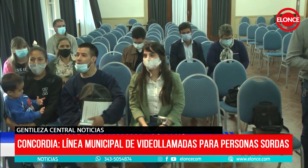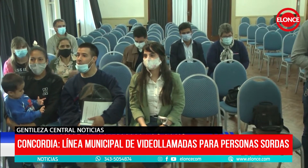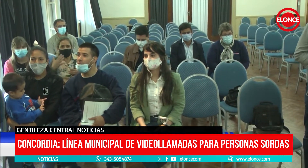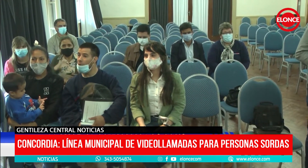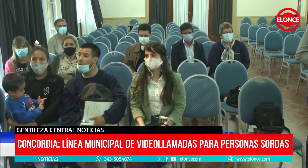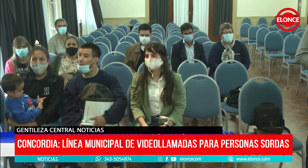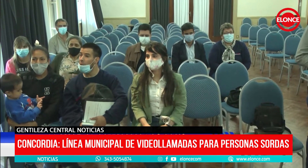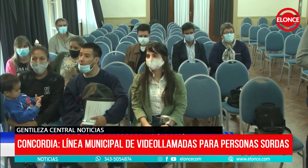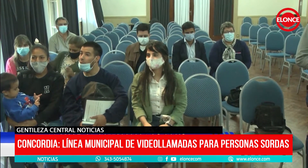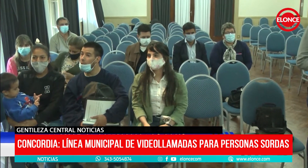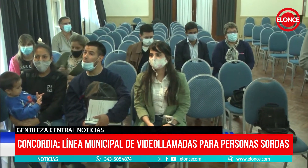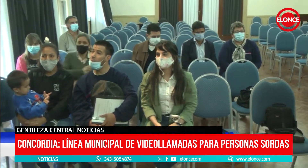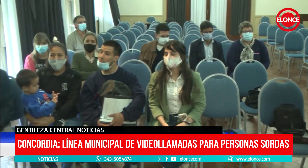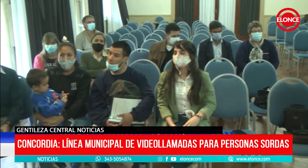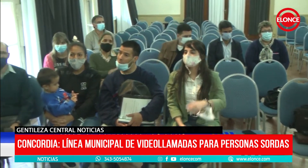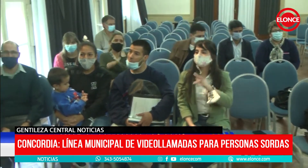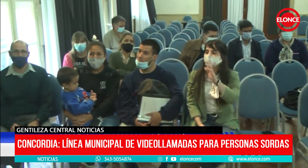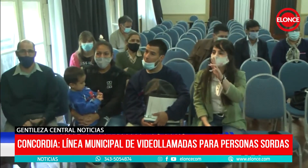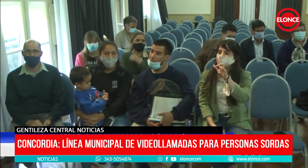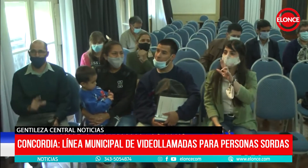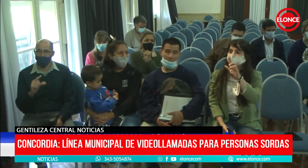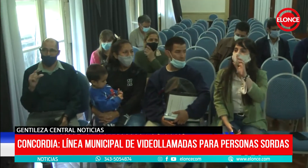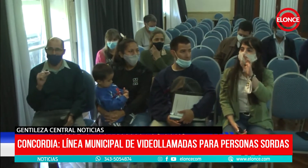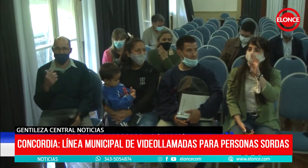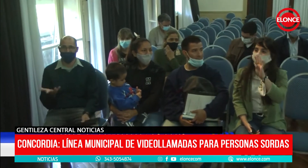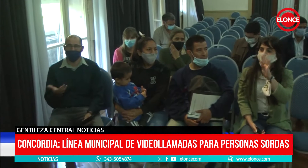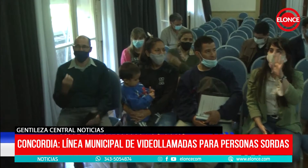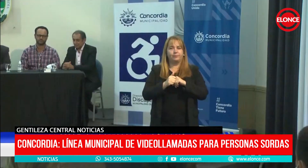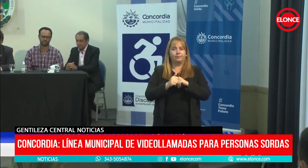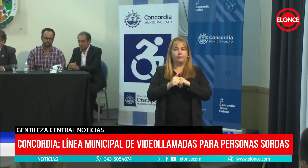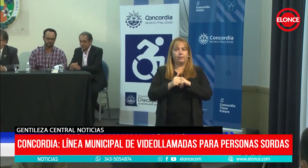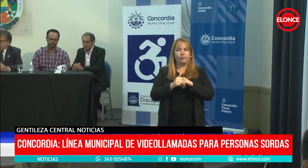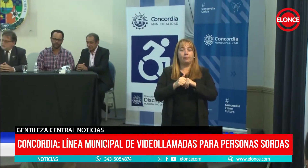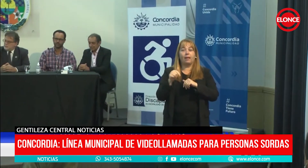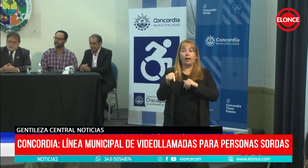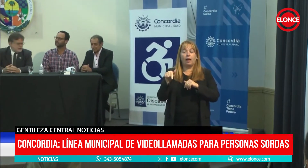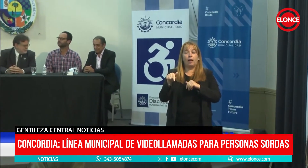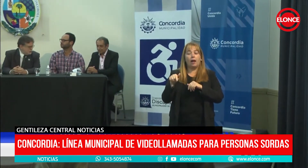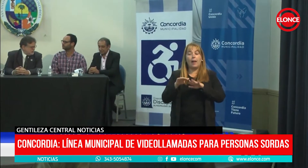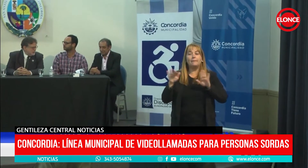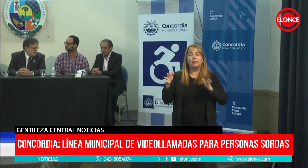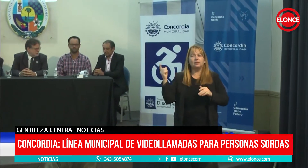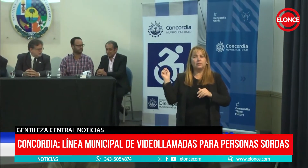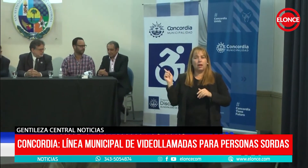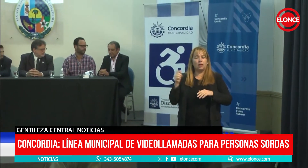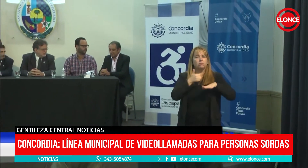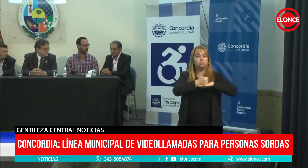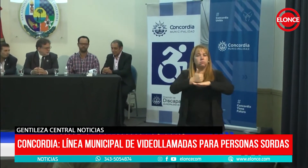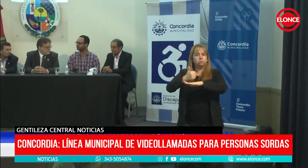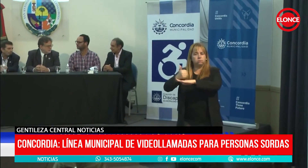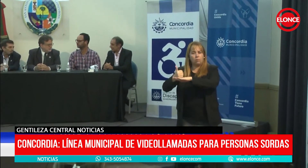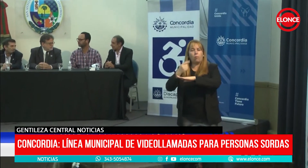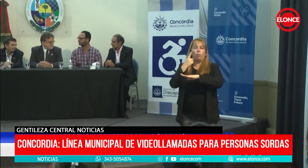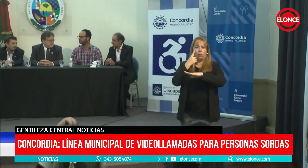pandemia, ¿no? Donde había más consultas pero también no había forma de comunicarse. Y la verdad que para nosotros es un orgullo